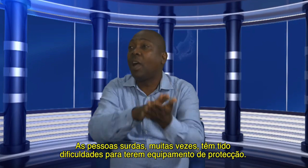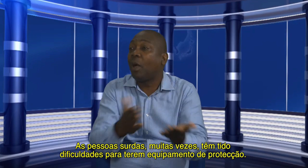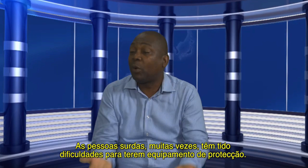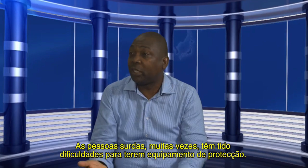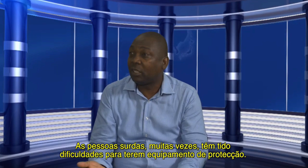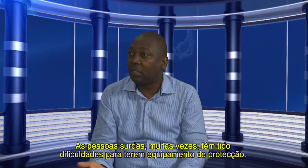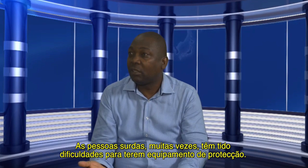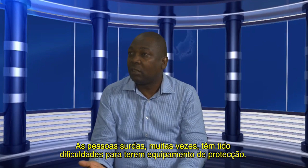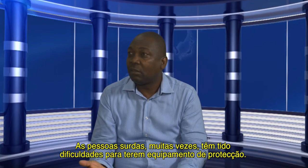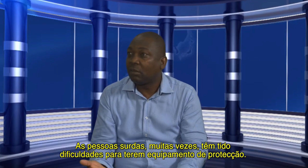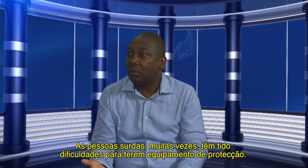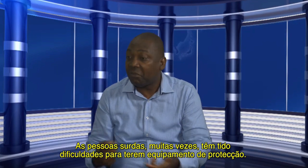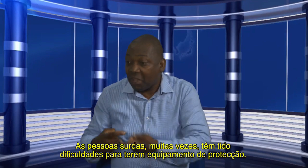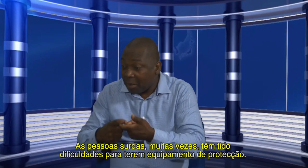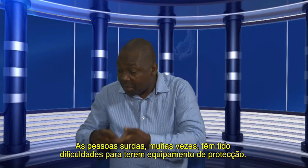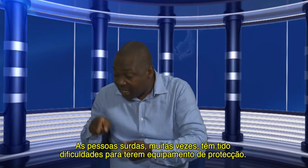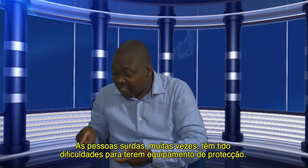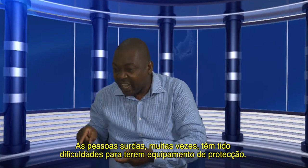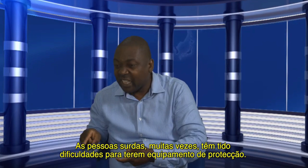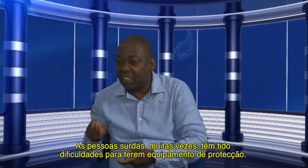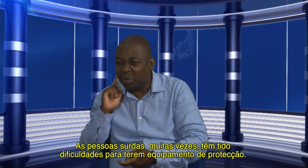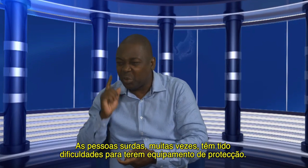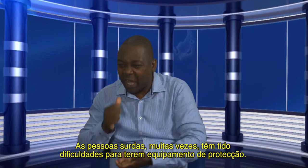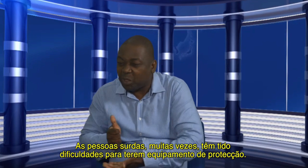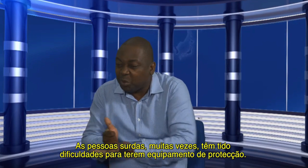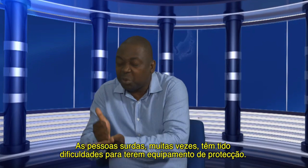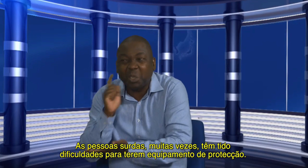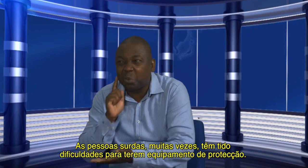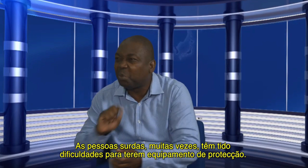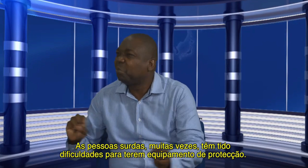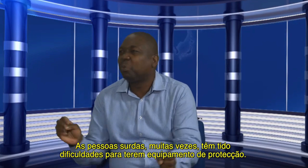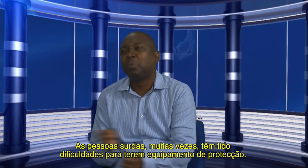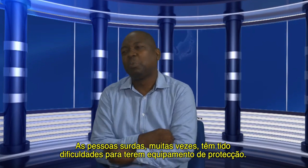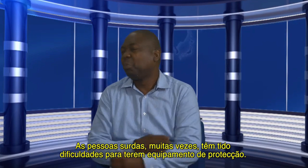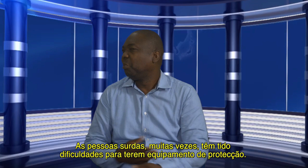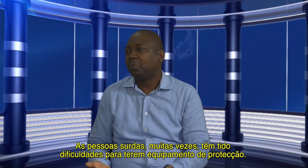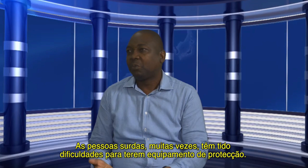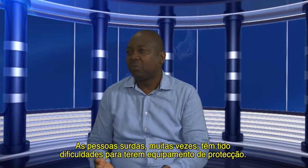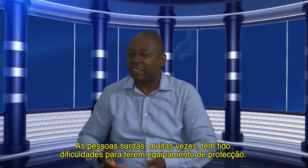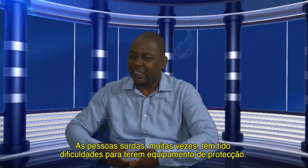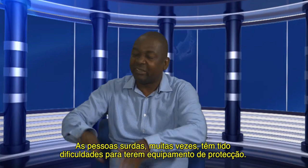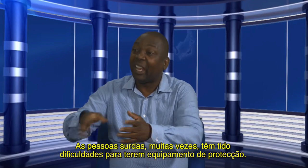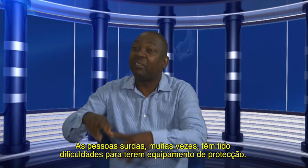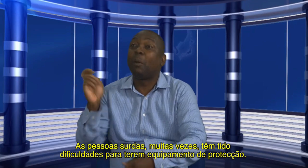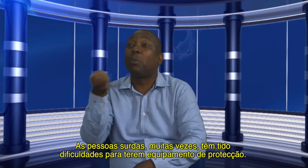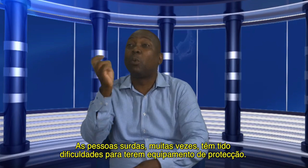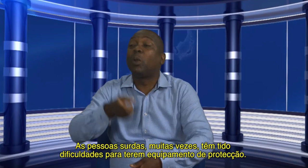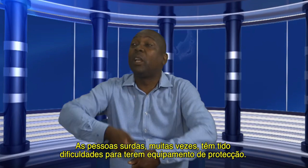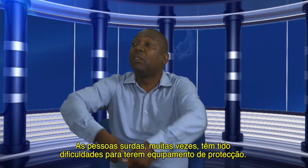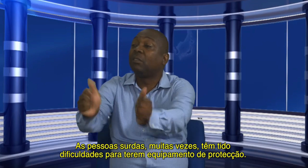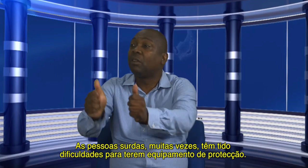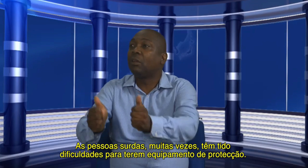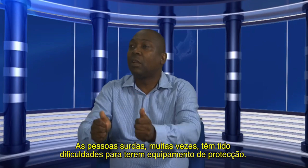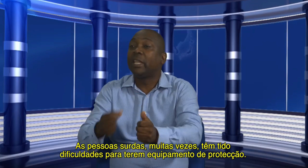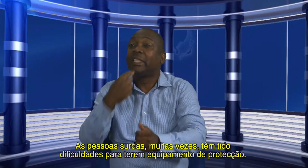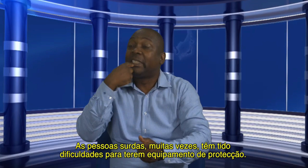máscara para as pessoas surdas. E os familiares, em algum momento, não dão máscara para os seus filhos surdos.